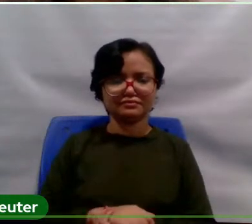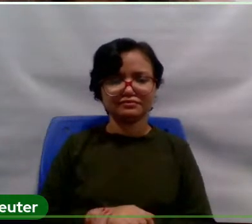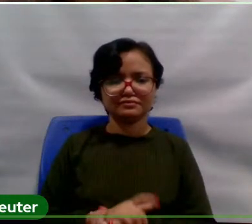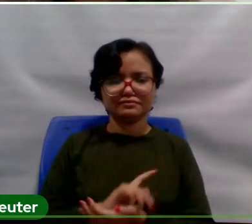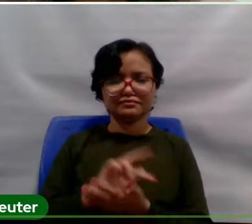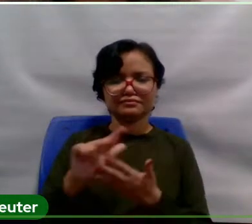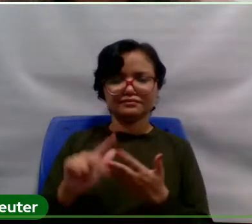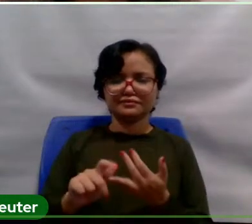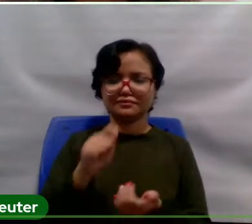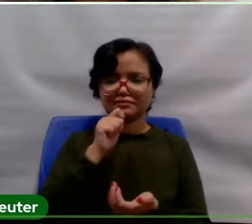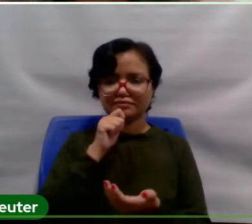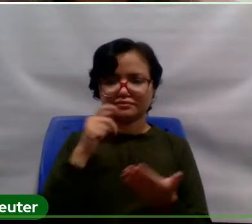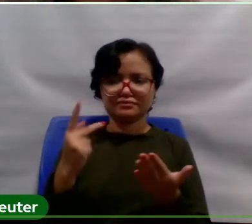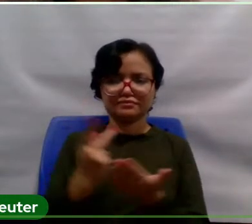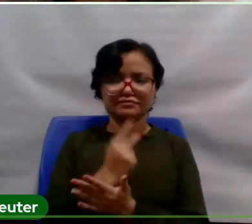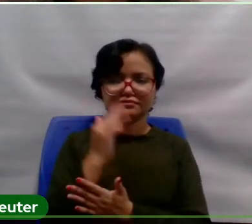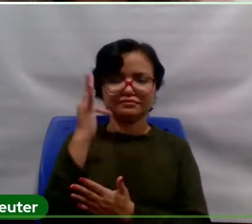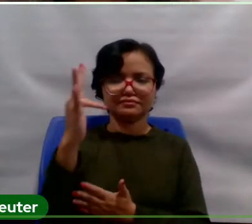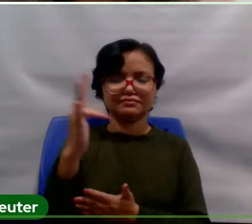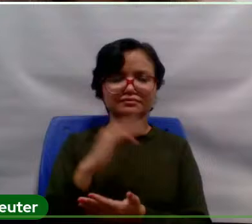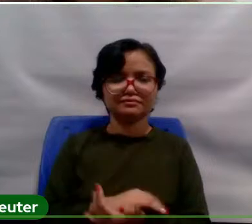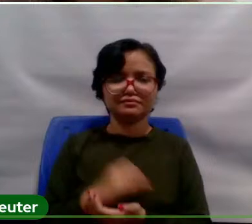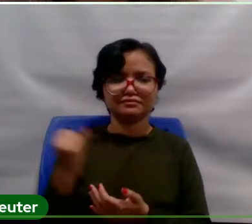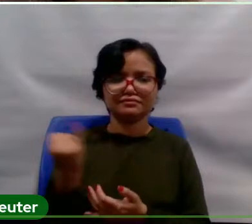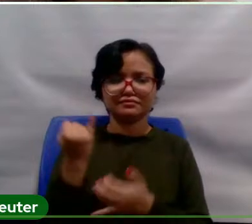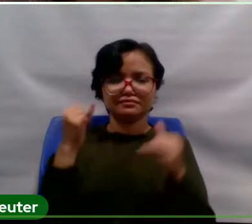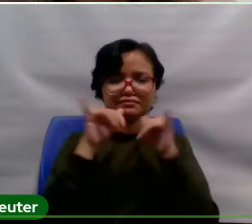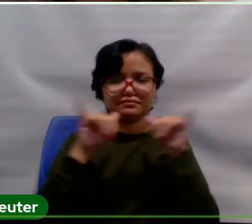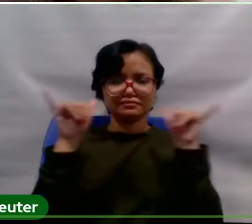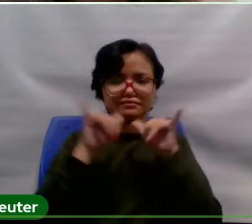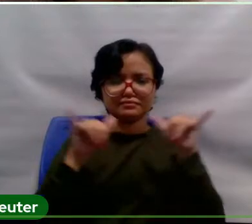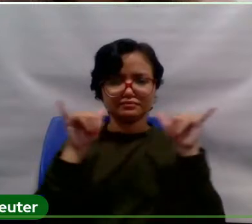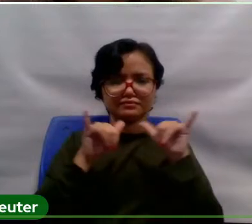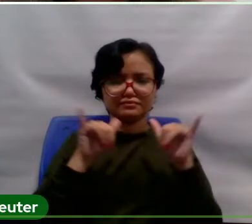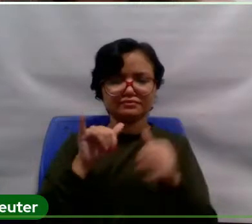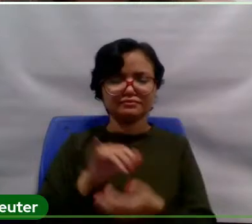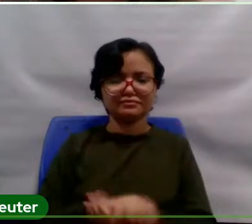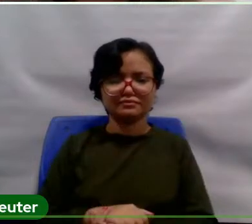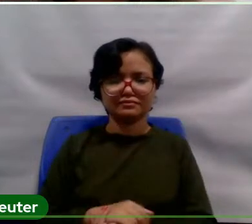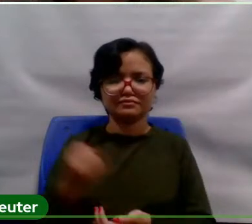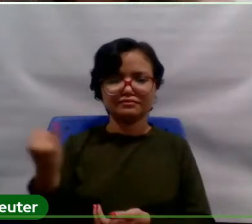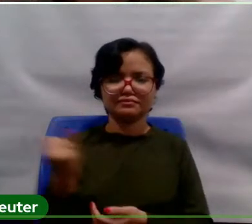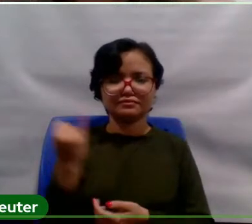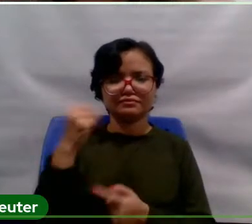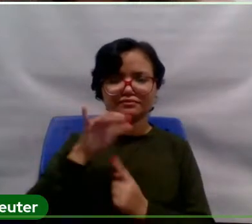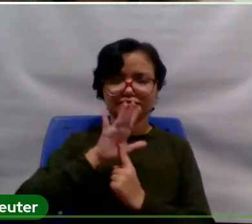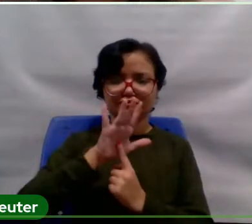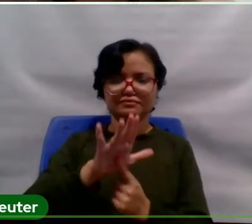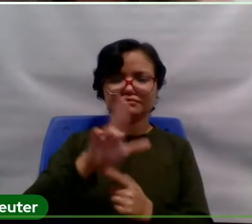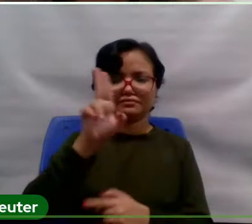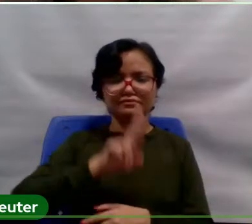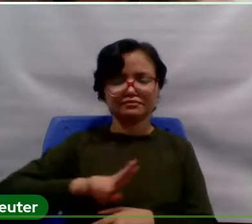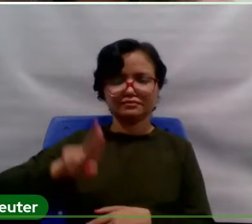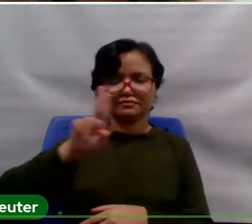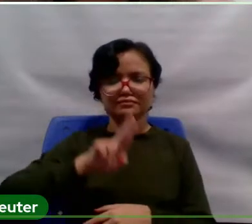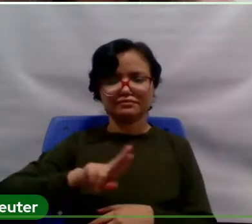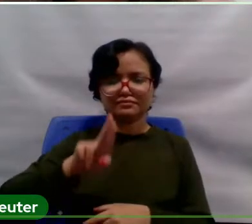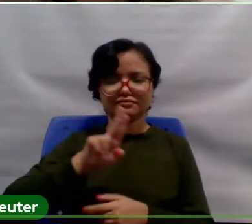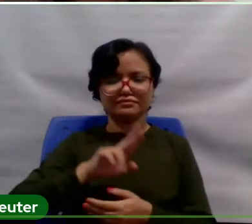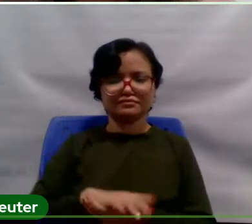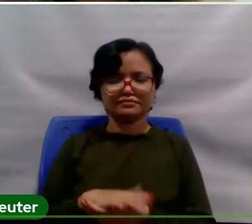importância dessa divulgação. A importância de mostrar que a universidade está